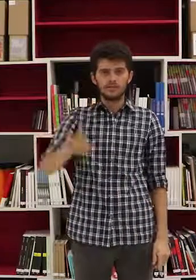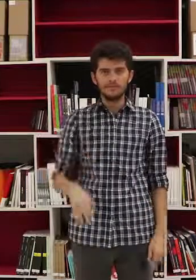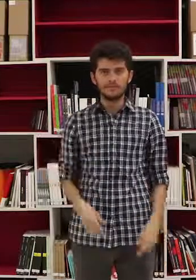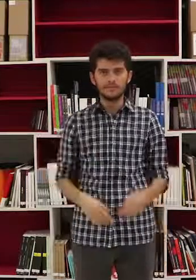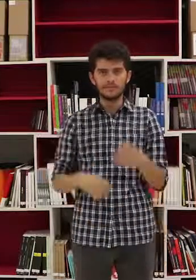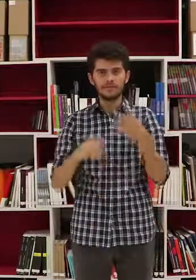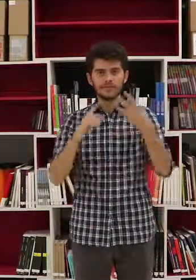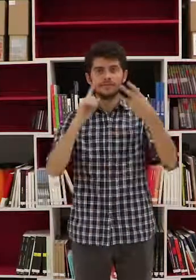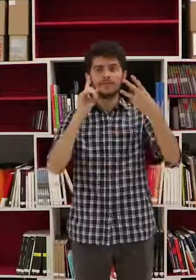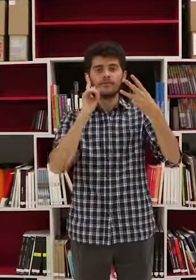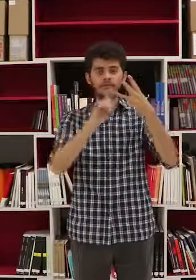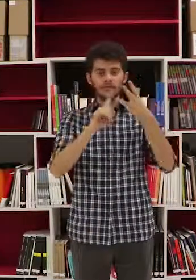de la mañana, miércoles.